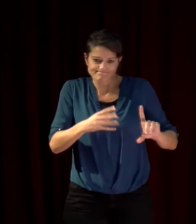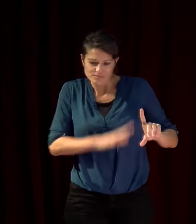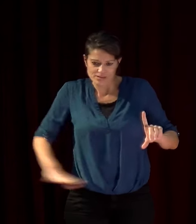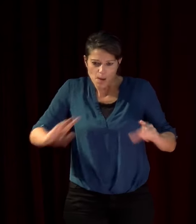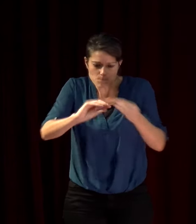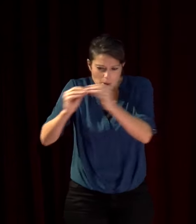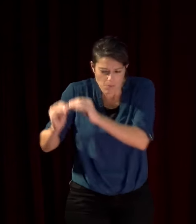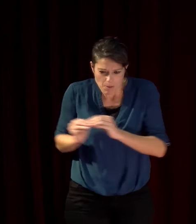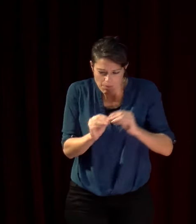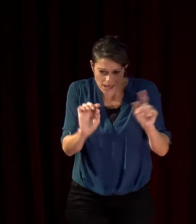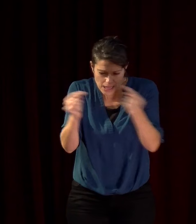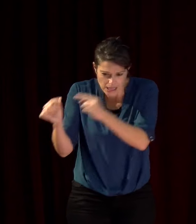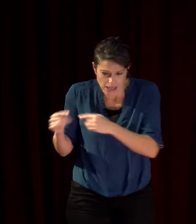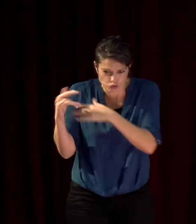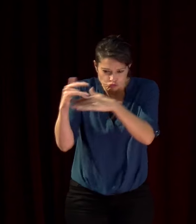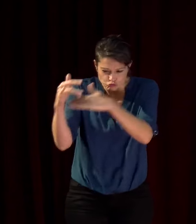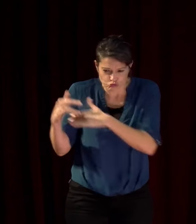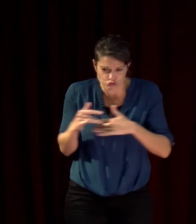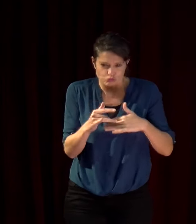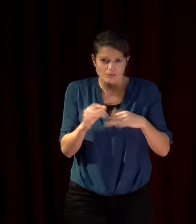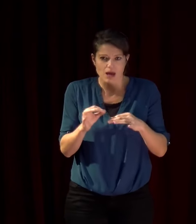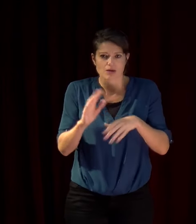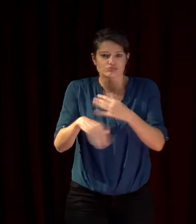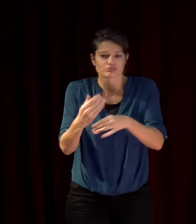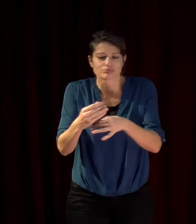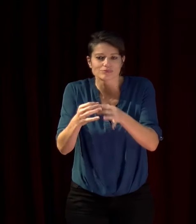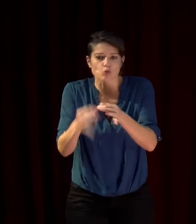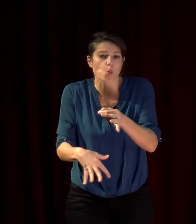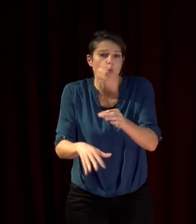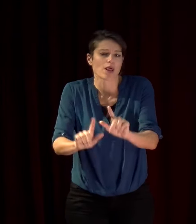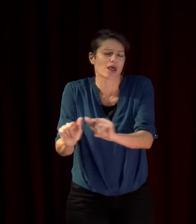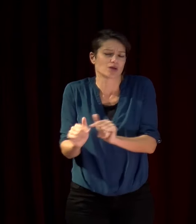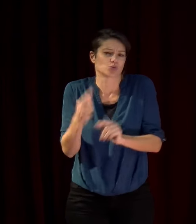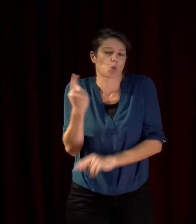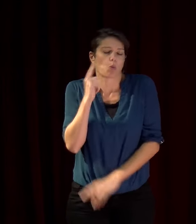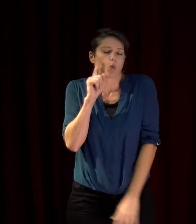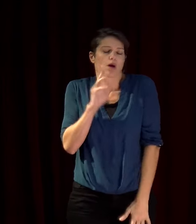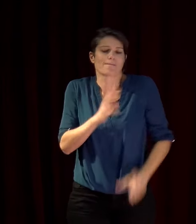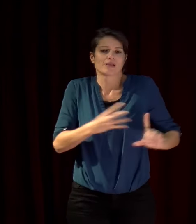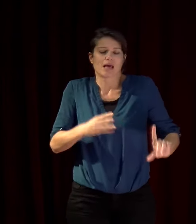problèmes mais à la fin il y avait une solution même bien que bon parce que le caractère méditerranéen les juifs